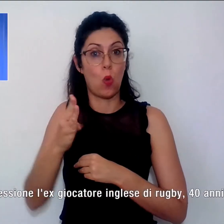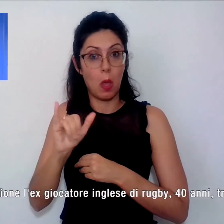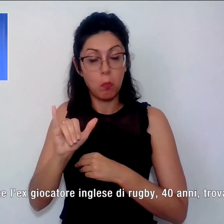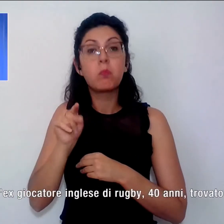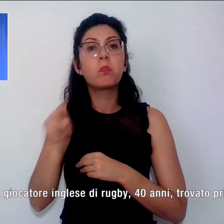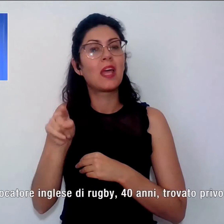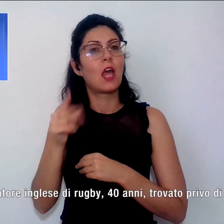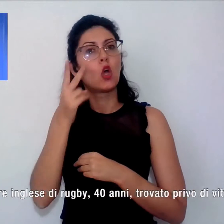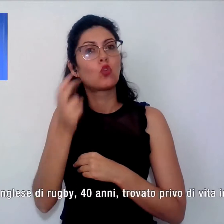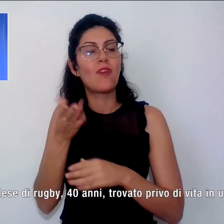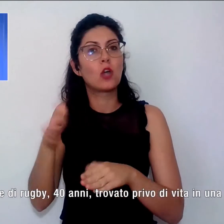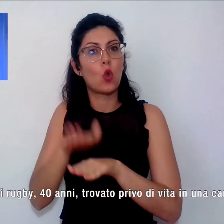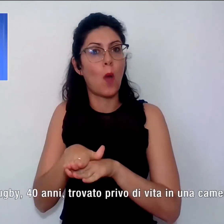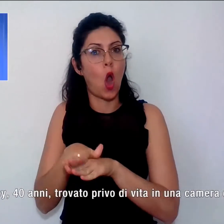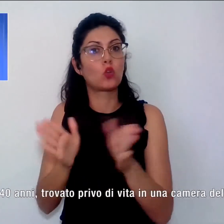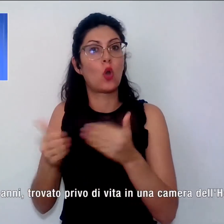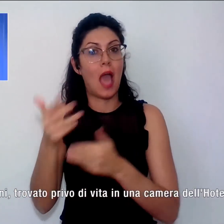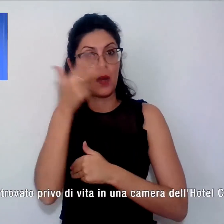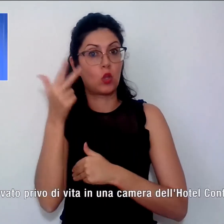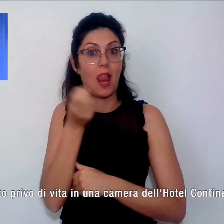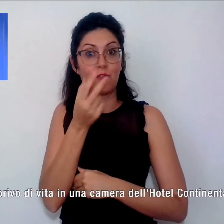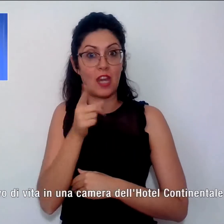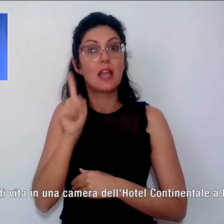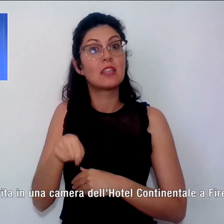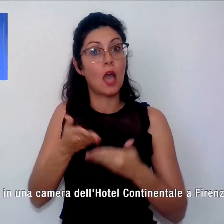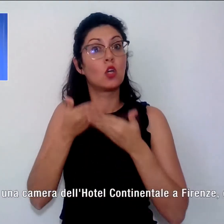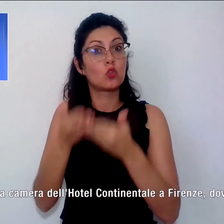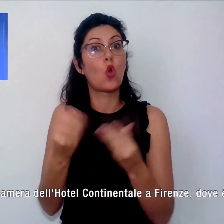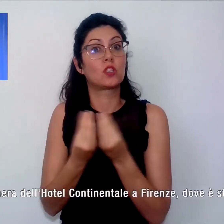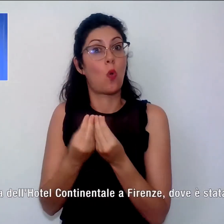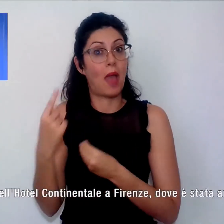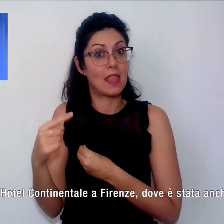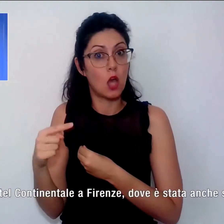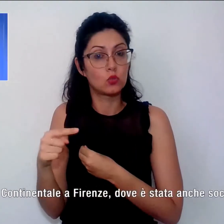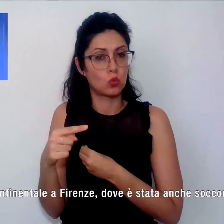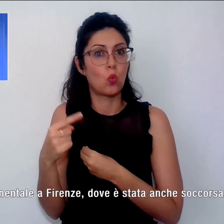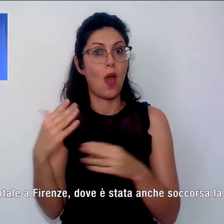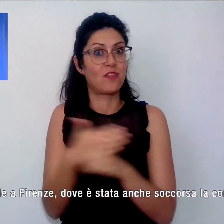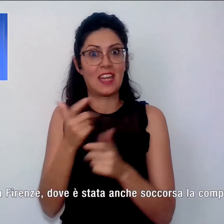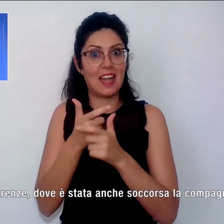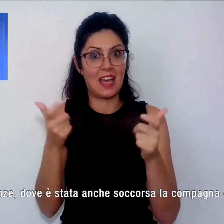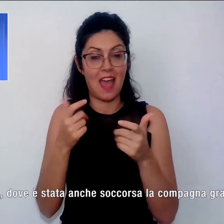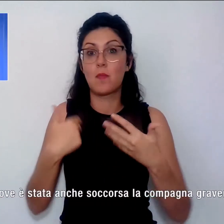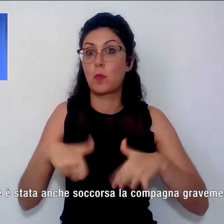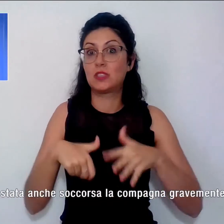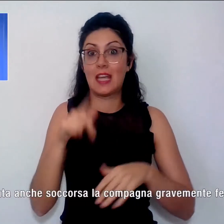Firenze, dove è stata soccorsa anche la compagna, gravemente ferita, la mattina dello scorso 16 luglio. E quanto emerge dai